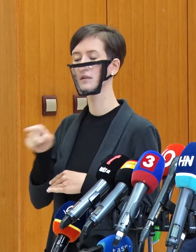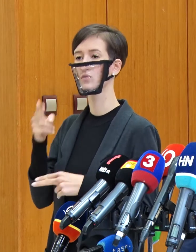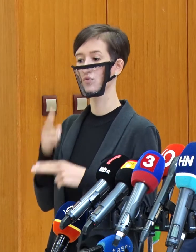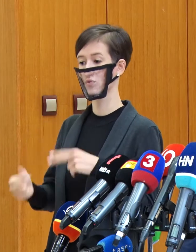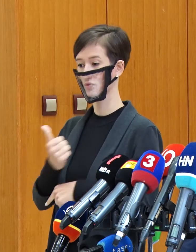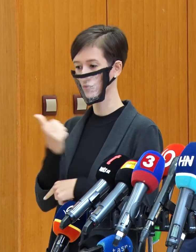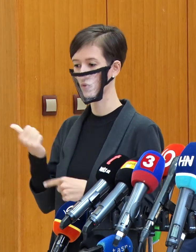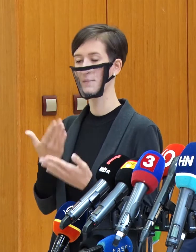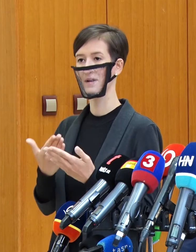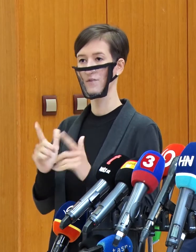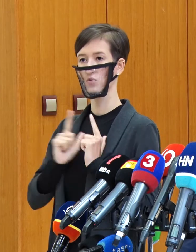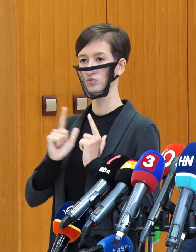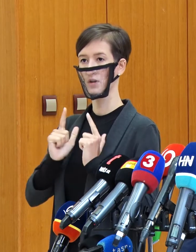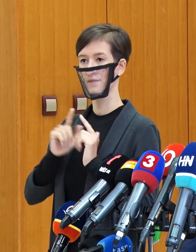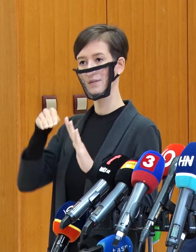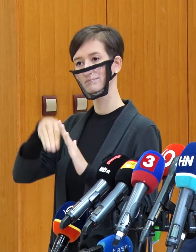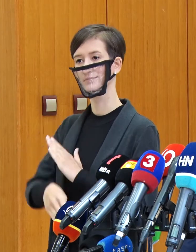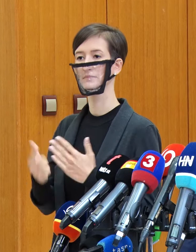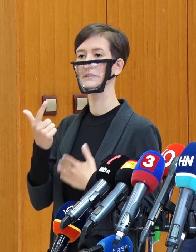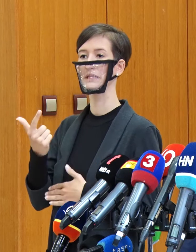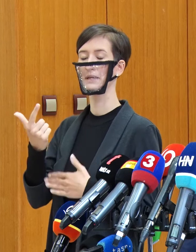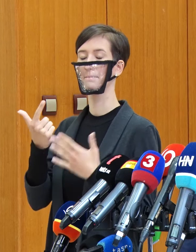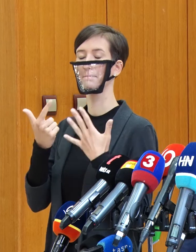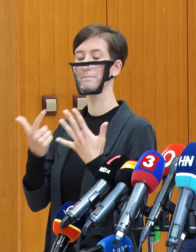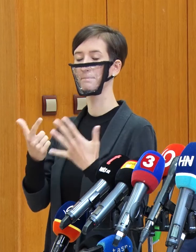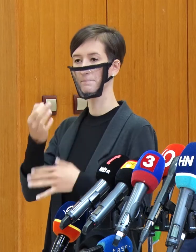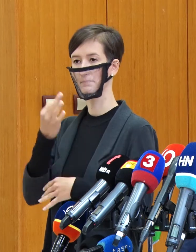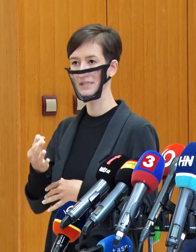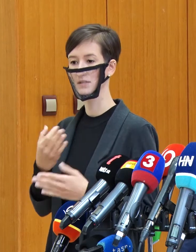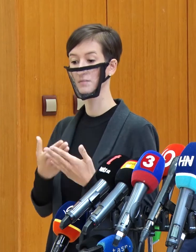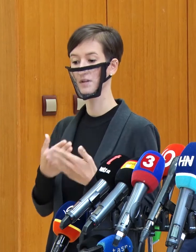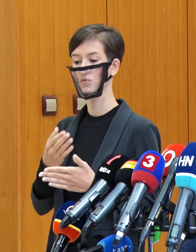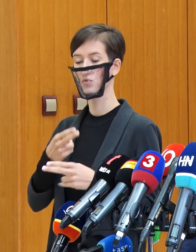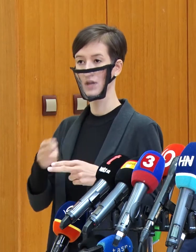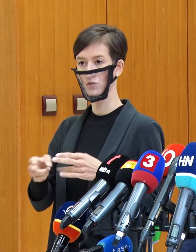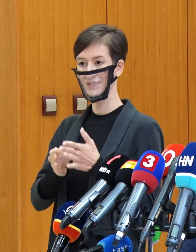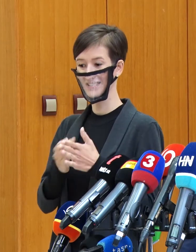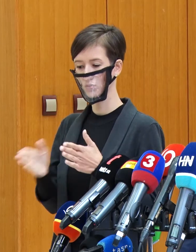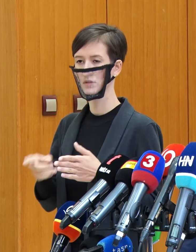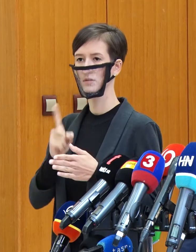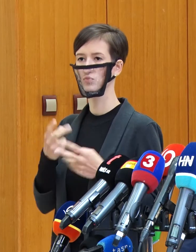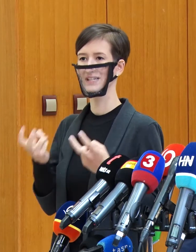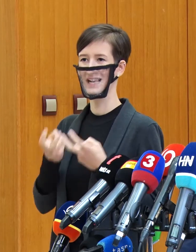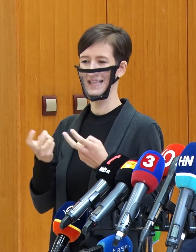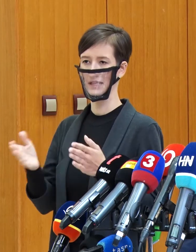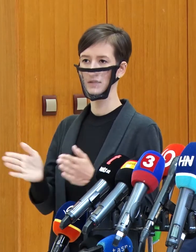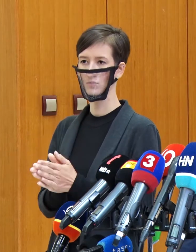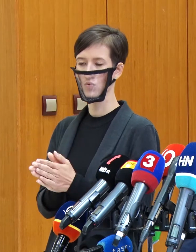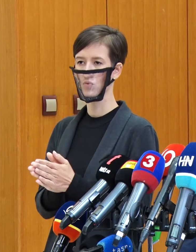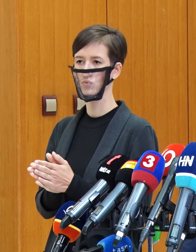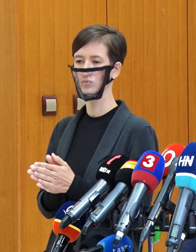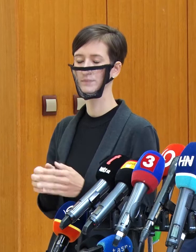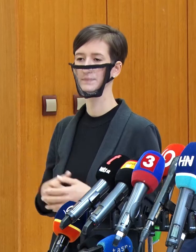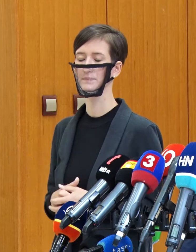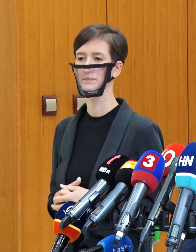7 %. A preto riešenie tejto situácie môže byť len spoločné. Východiska musíme hľadať s